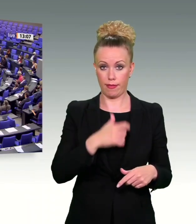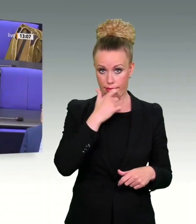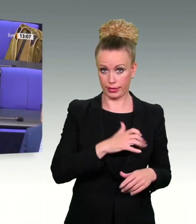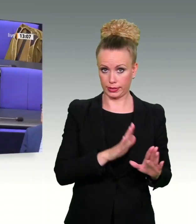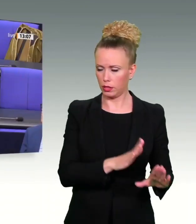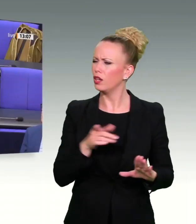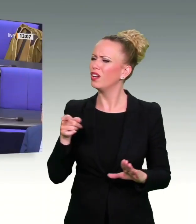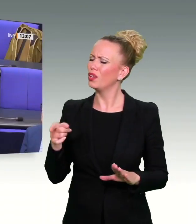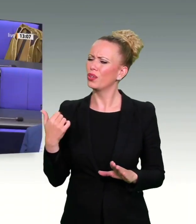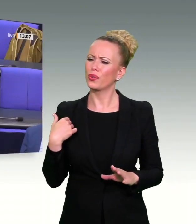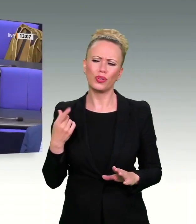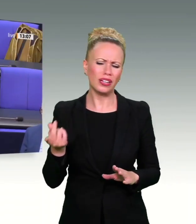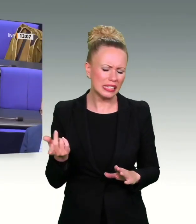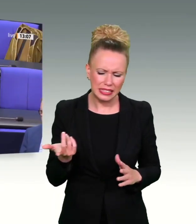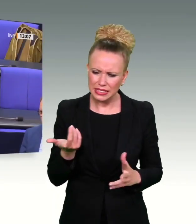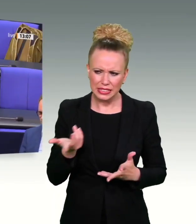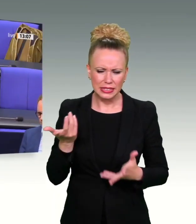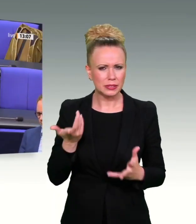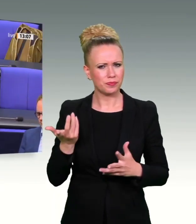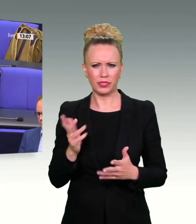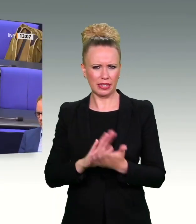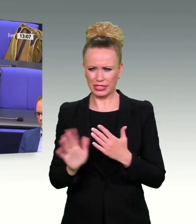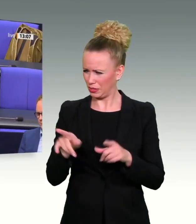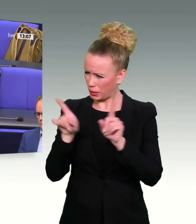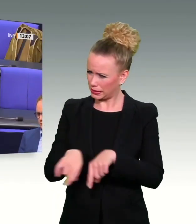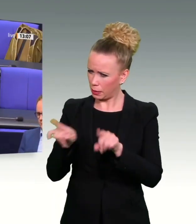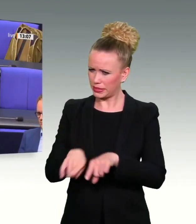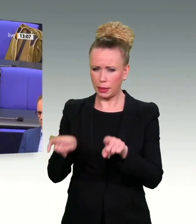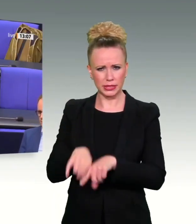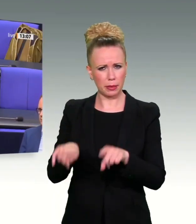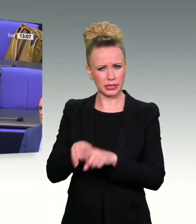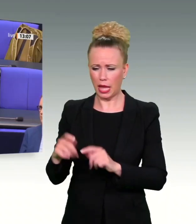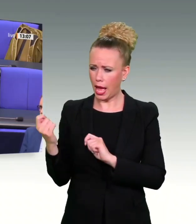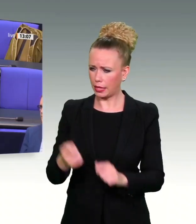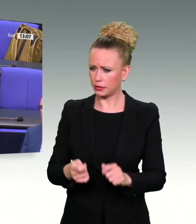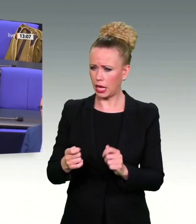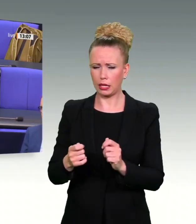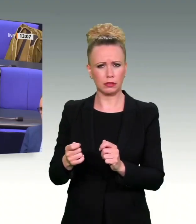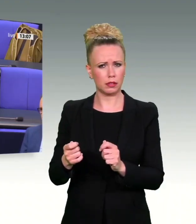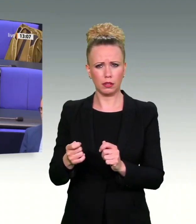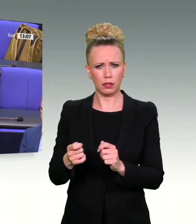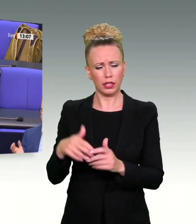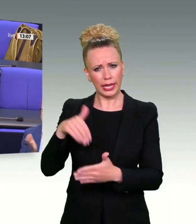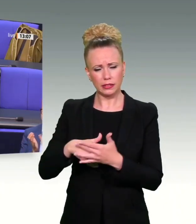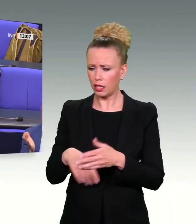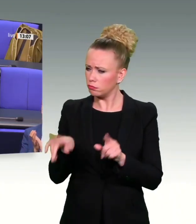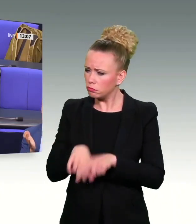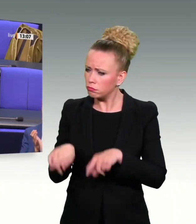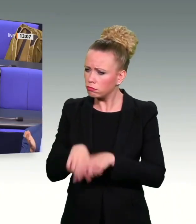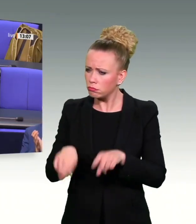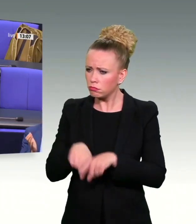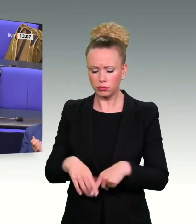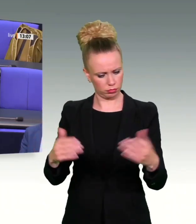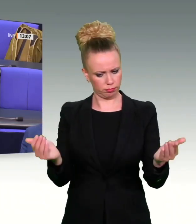zweiseitigen, lieblosesten Copy-and-Paste-Antrag, den Sie hier vorlegen, indem Sie überhaupt nicht auf das